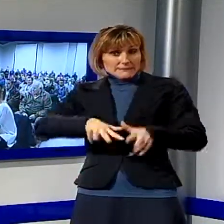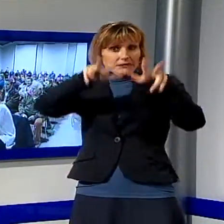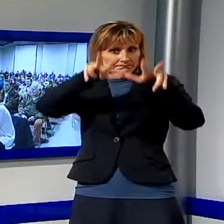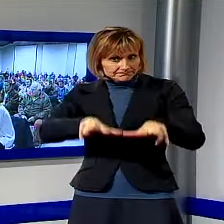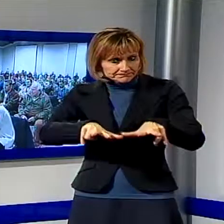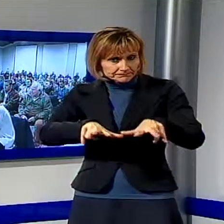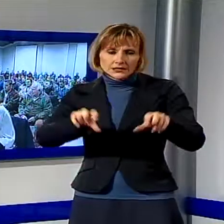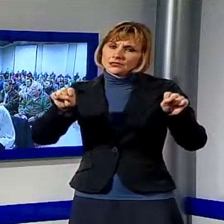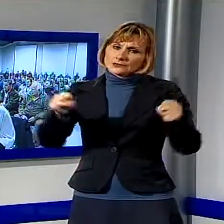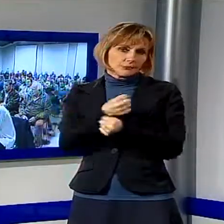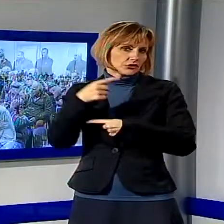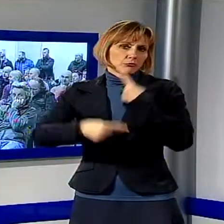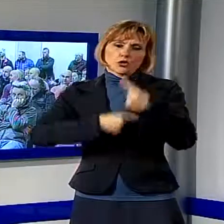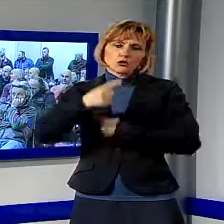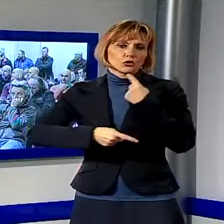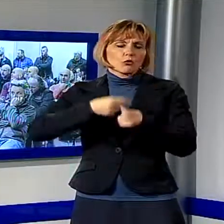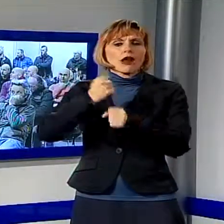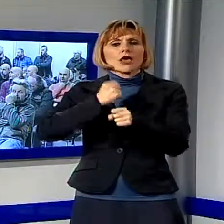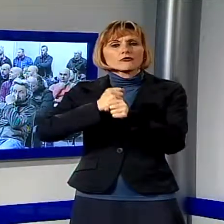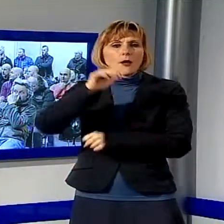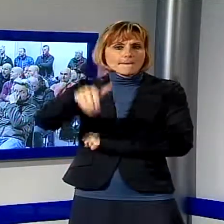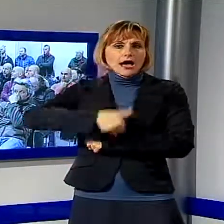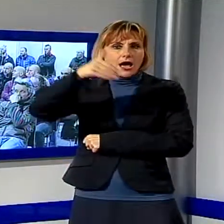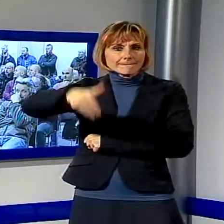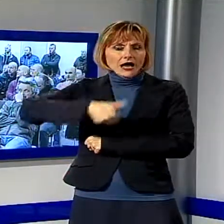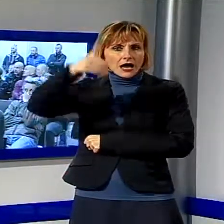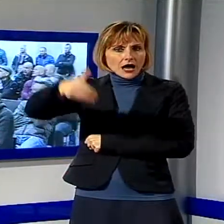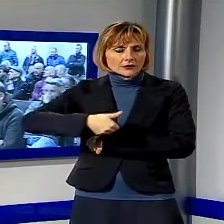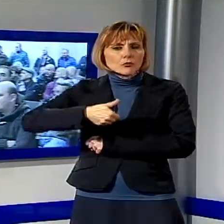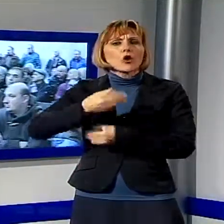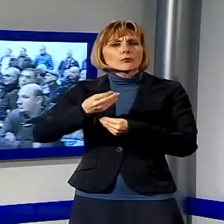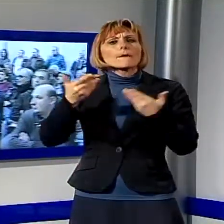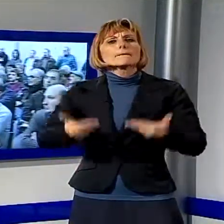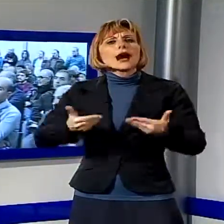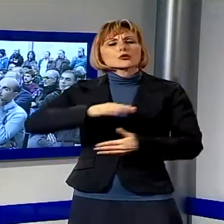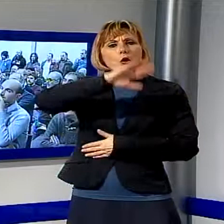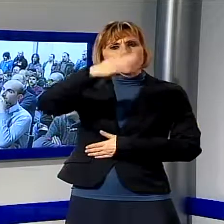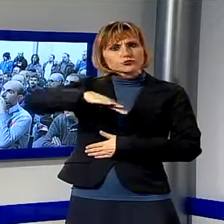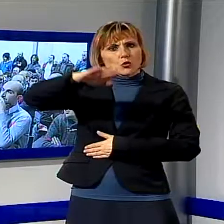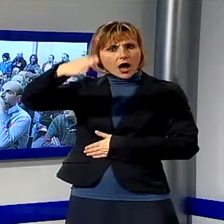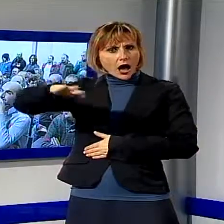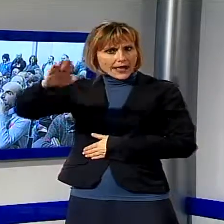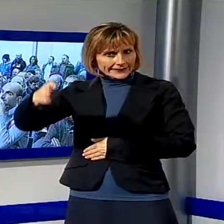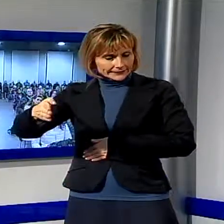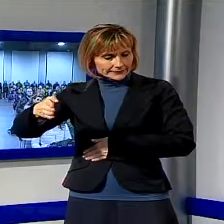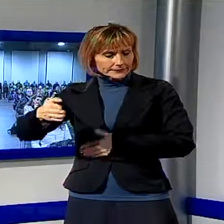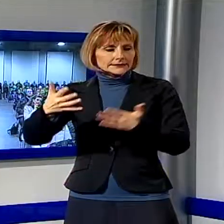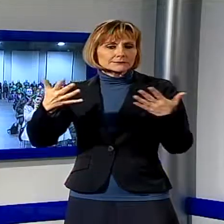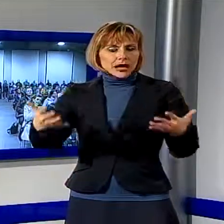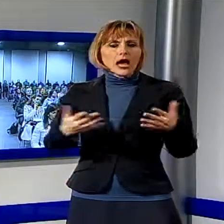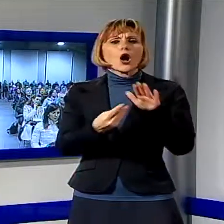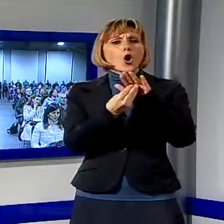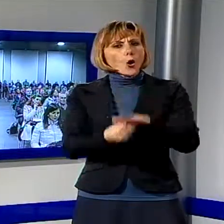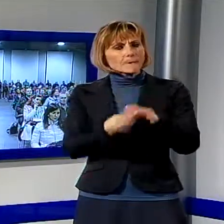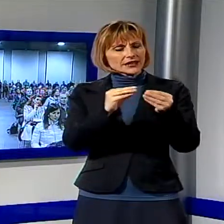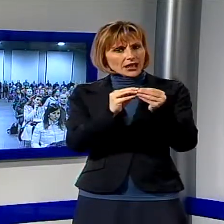impossibile la coltivazione delle cave di marmo in tutto il territorio del parco delle Alpi Apuane. Eppure secondo gli operatori una